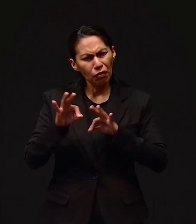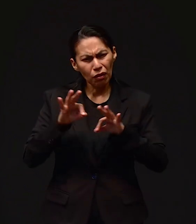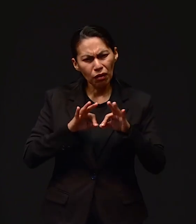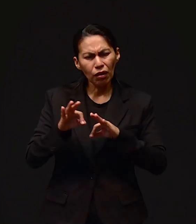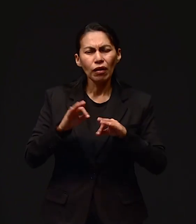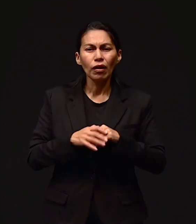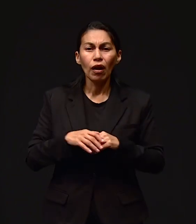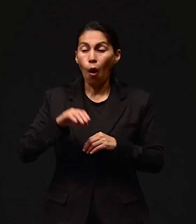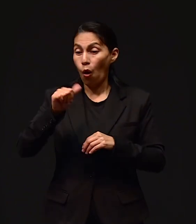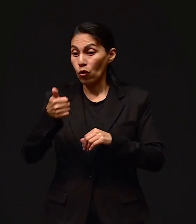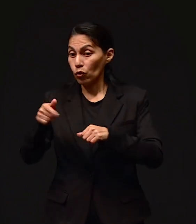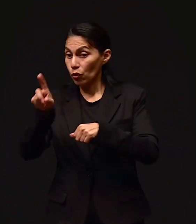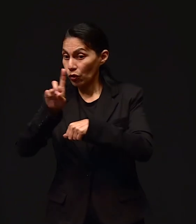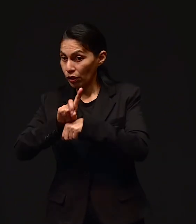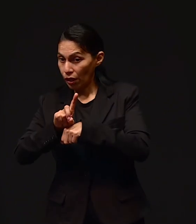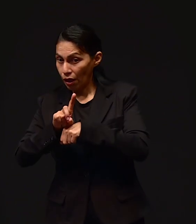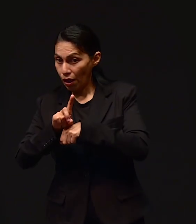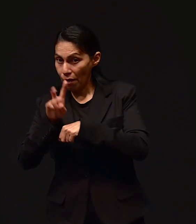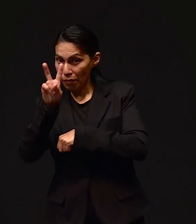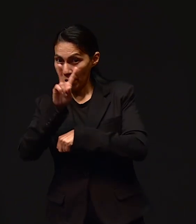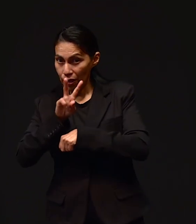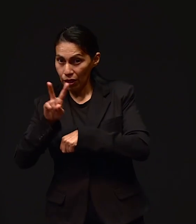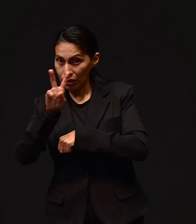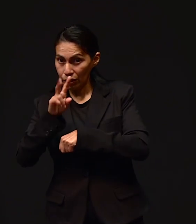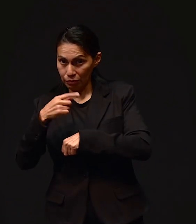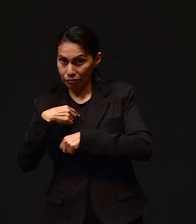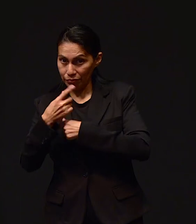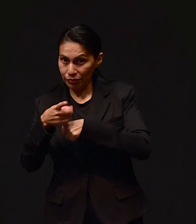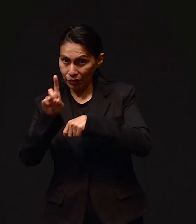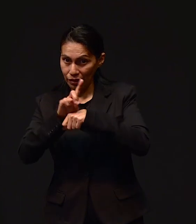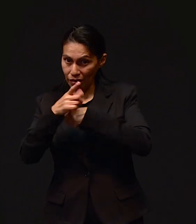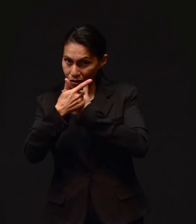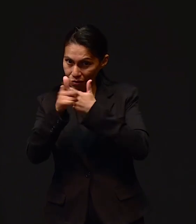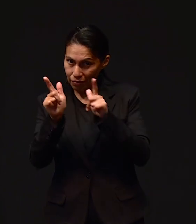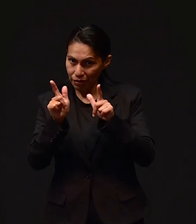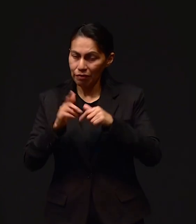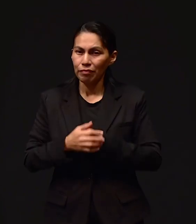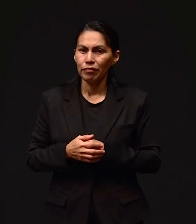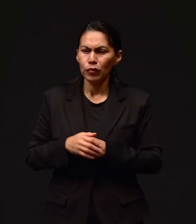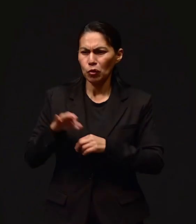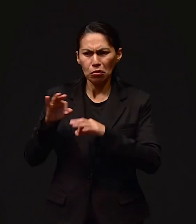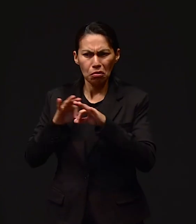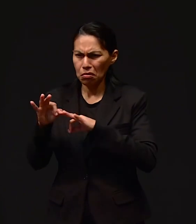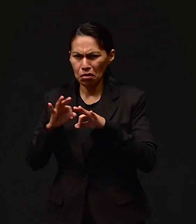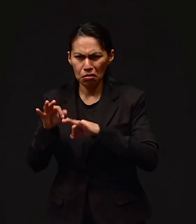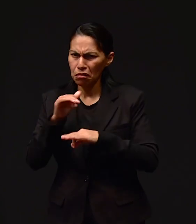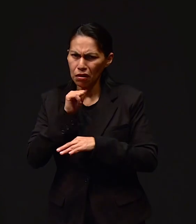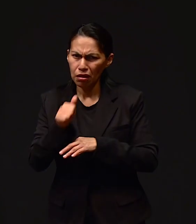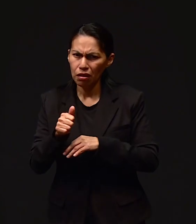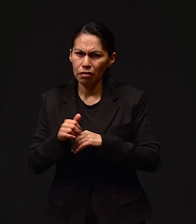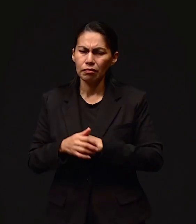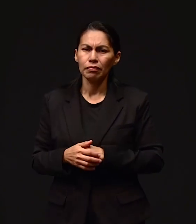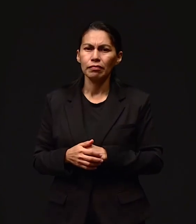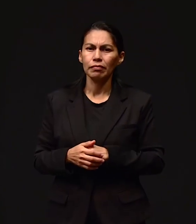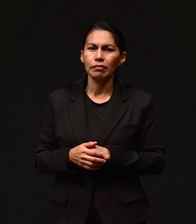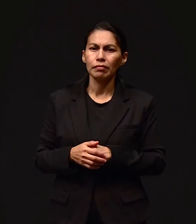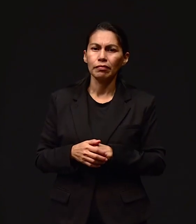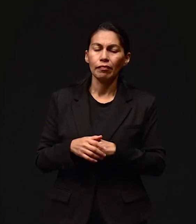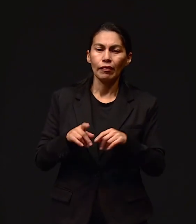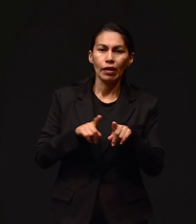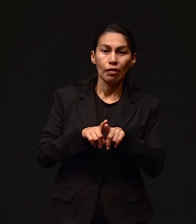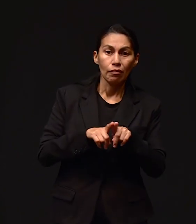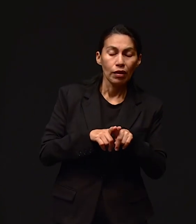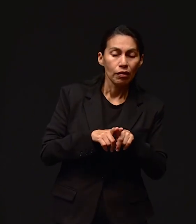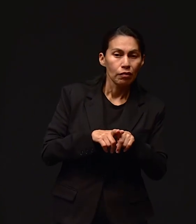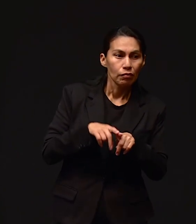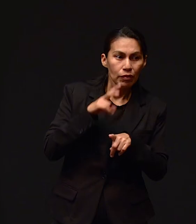esa tarde. Al otro día, ya era viernes, era mi día libre. Así es que, pues ya no fui a trabajar. Y el hermano